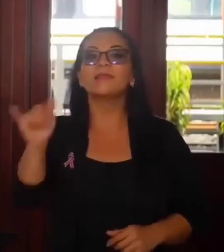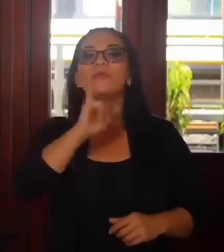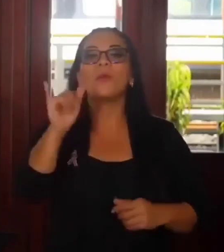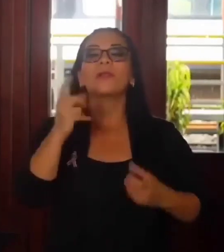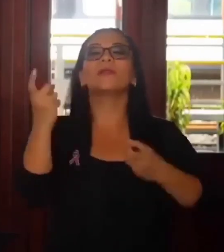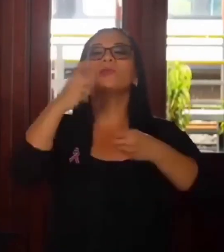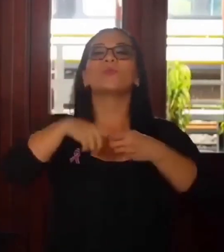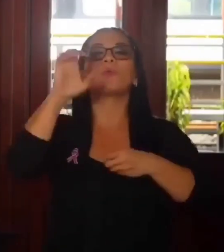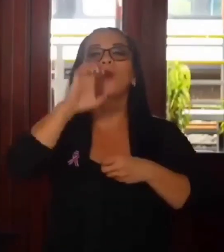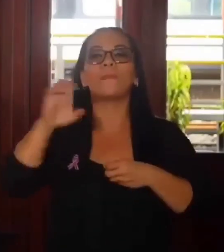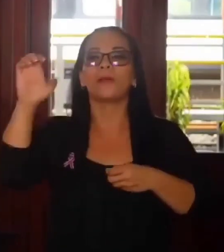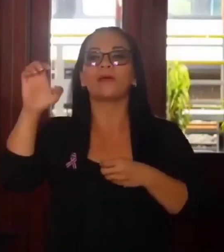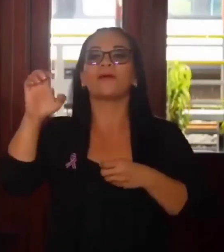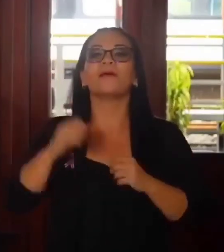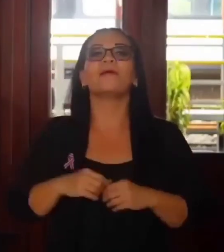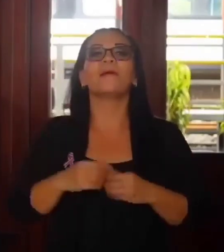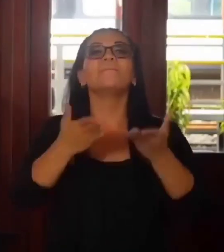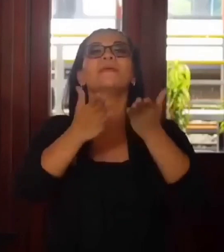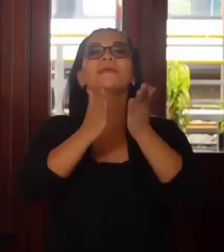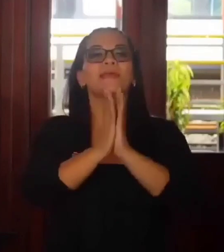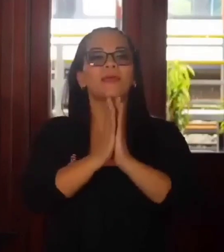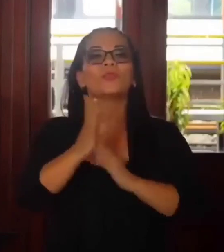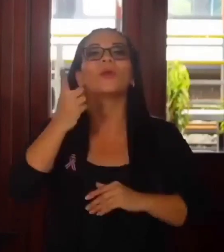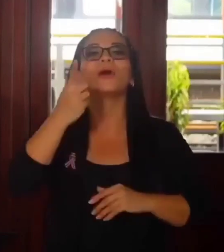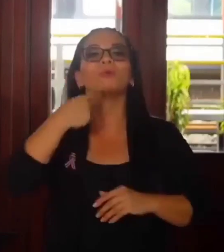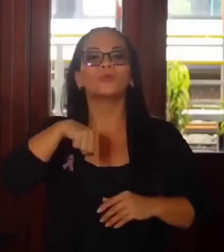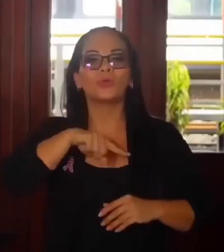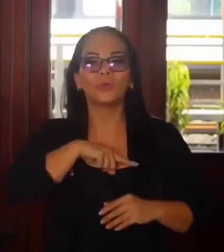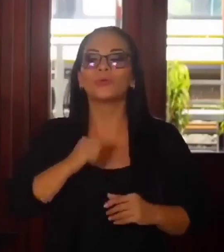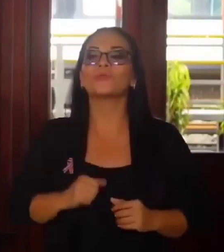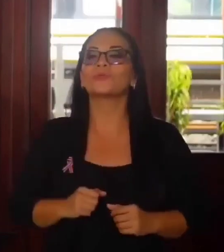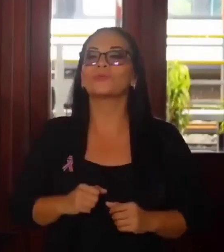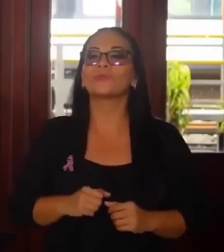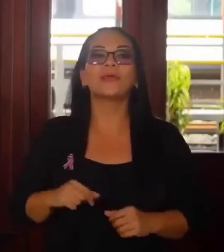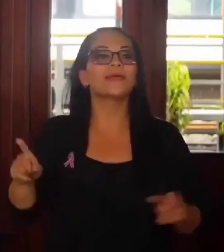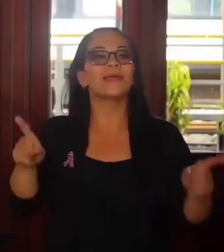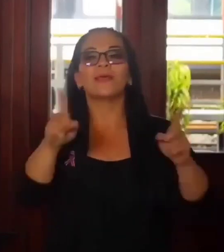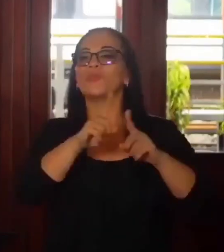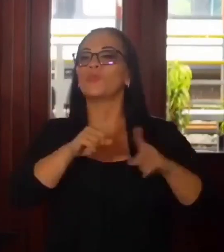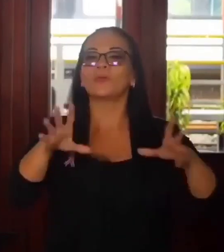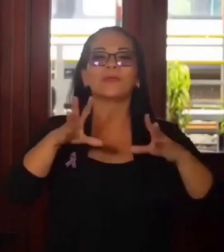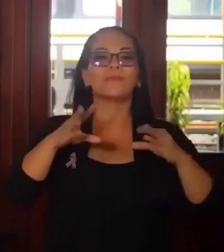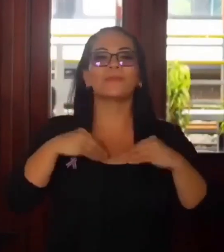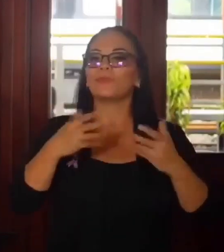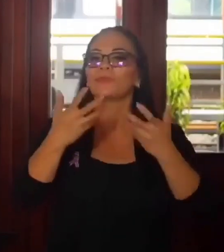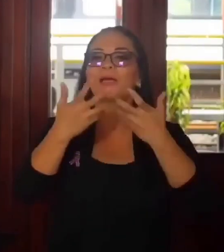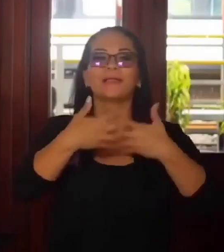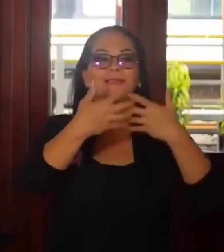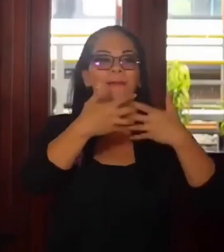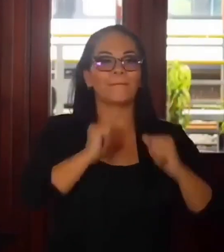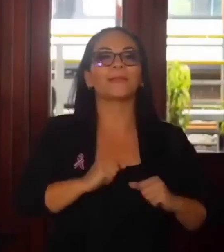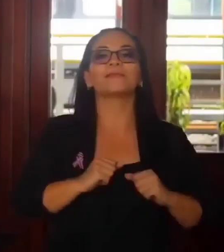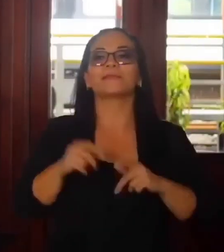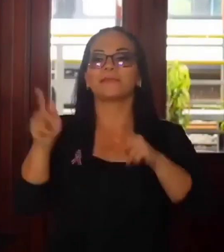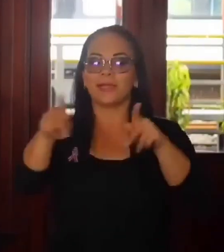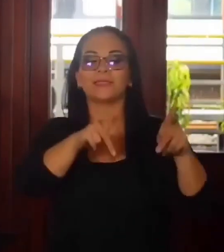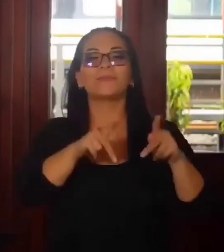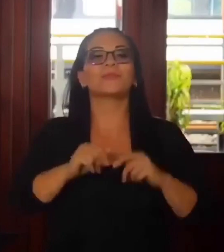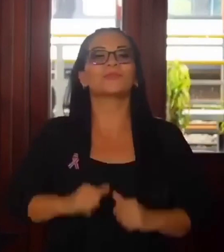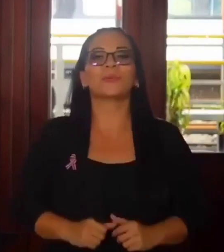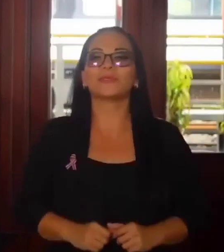Europea nos está pidiendo que le impidamos a sus empresas y a sus ciudadanos.